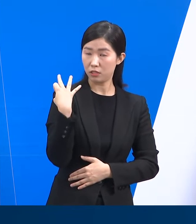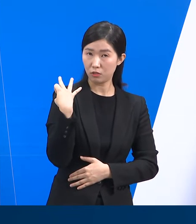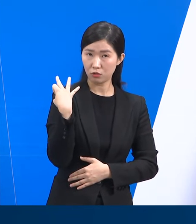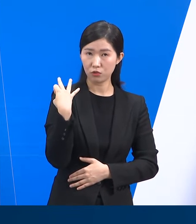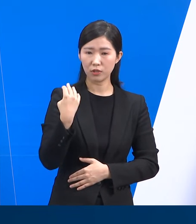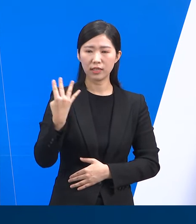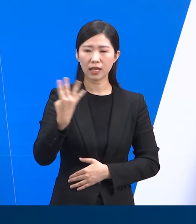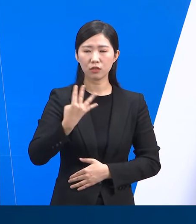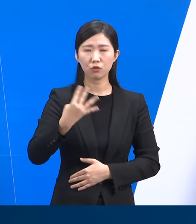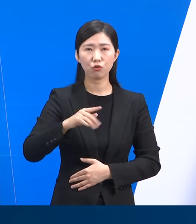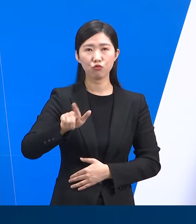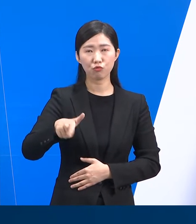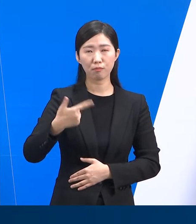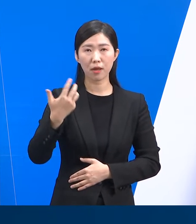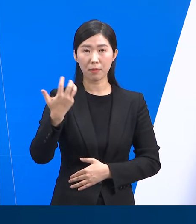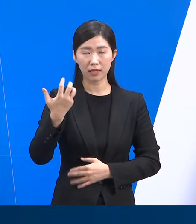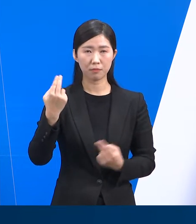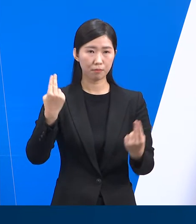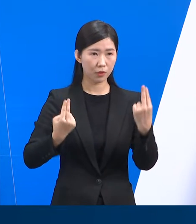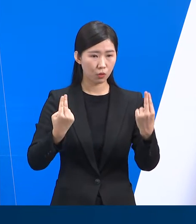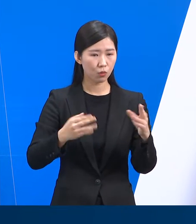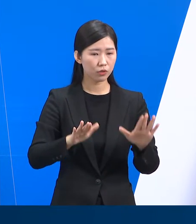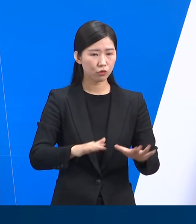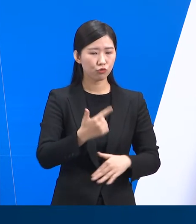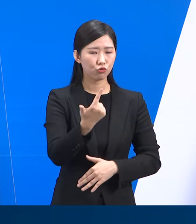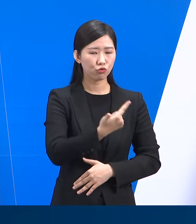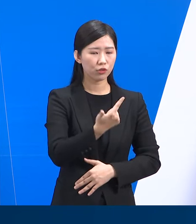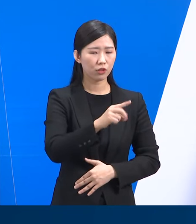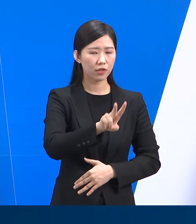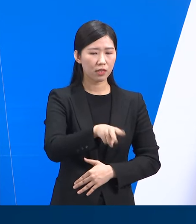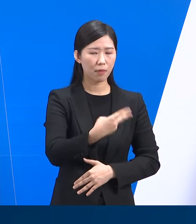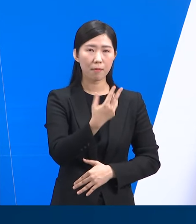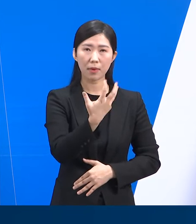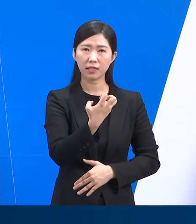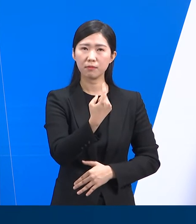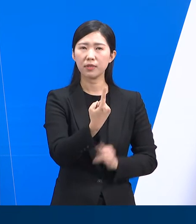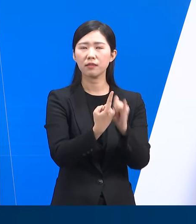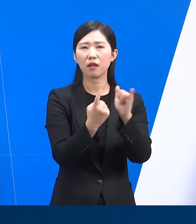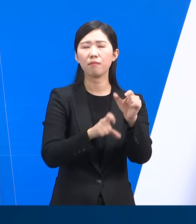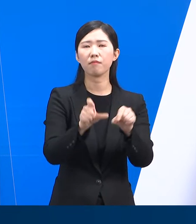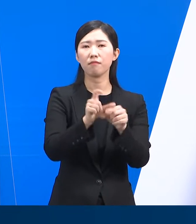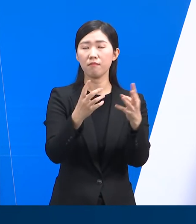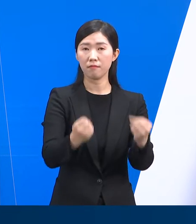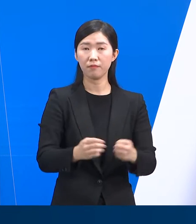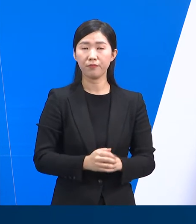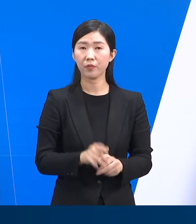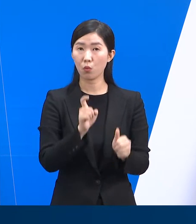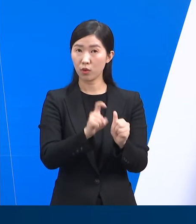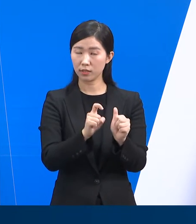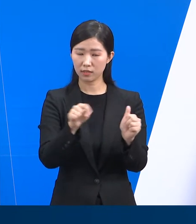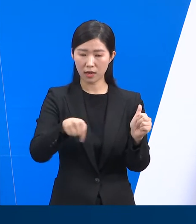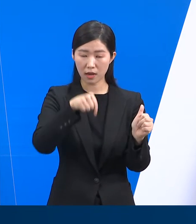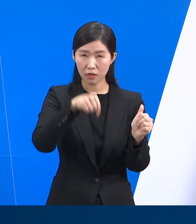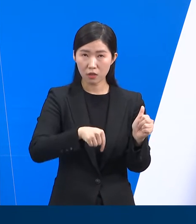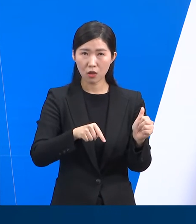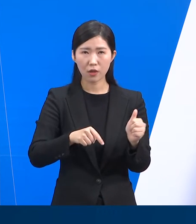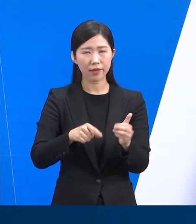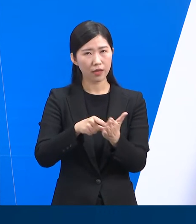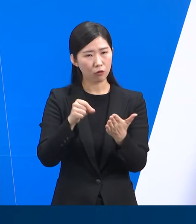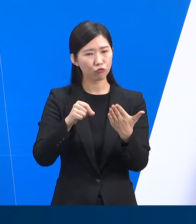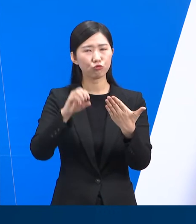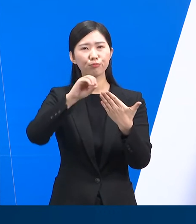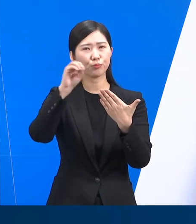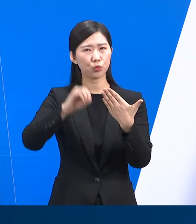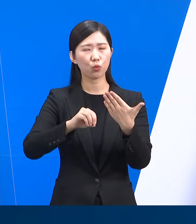4,680명 대비 6,201명 증가했습니다. 전체 확진자 중 9% 수준입니다.